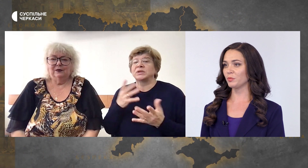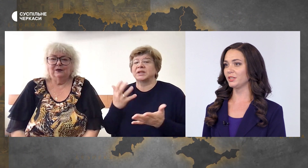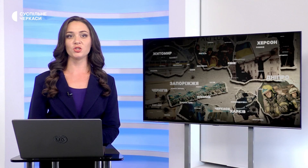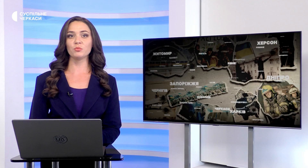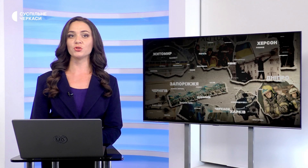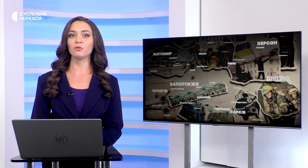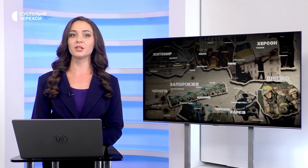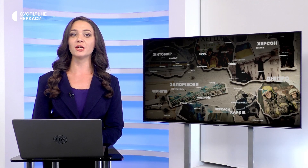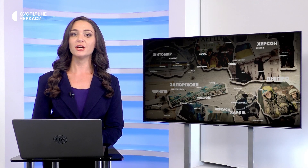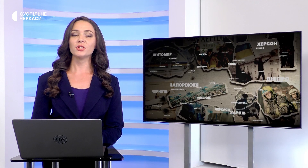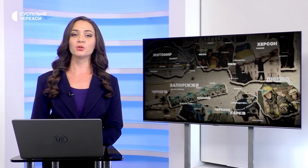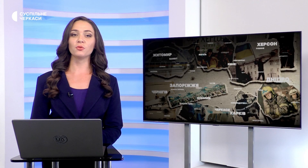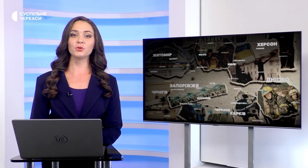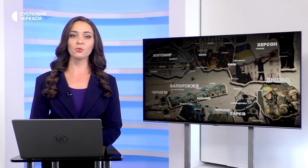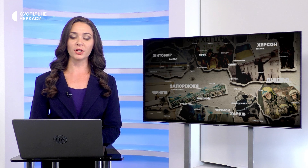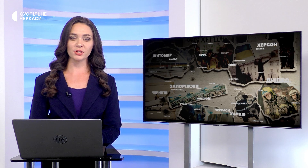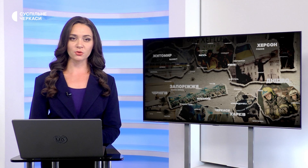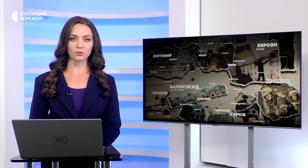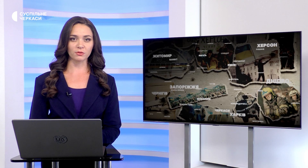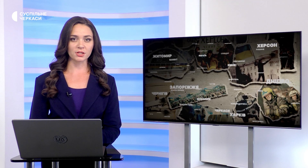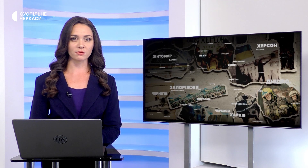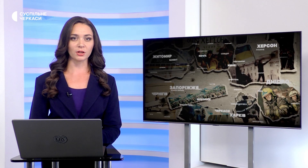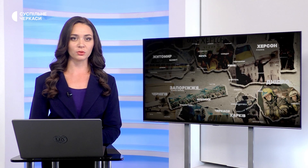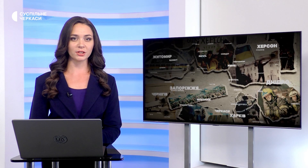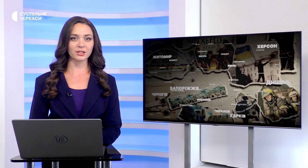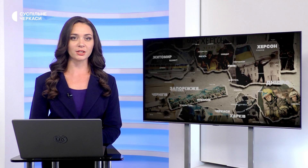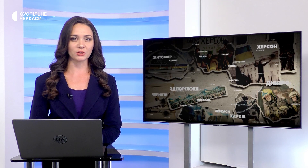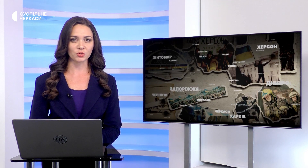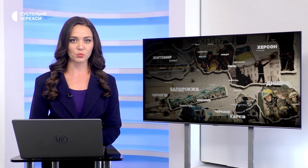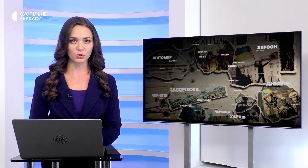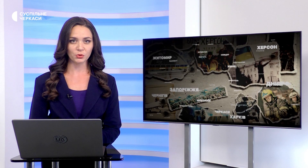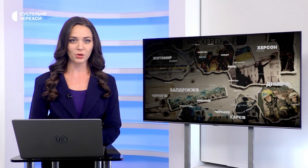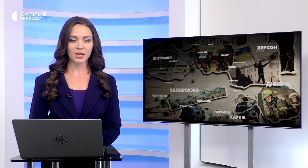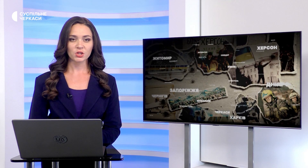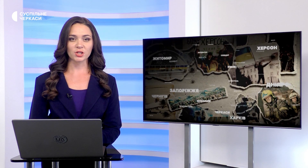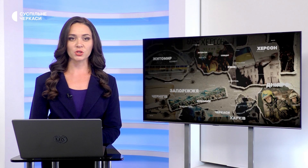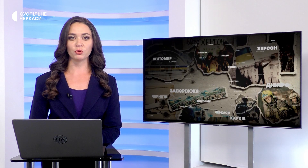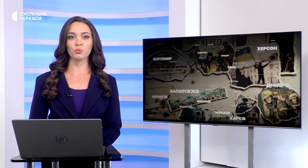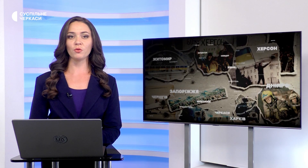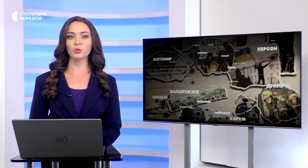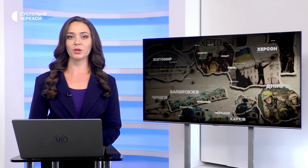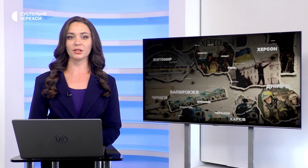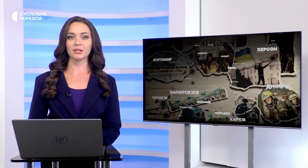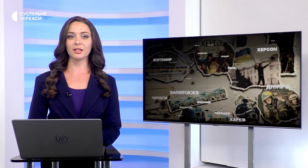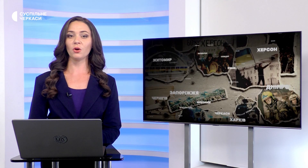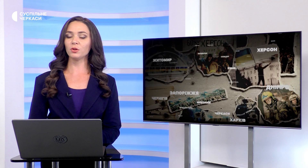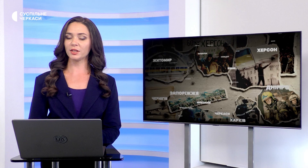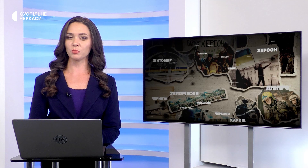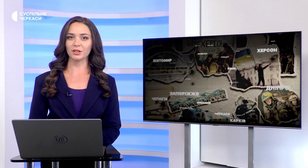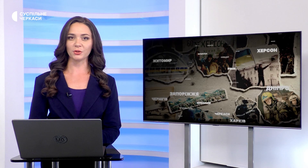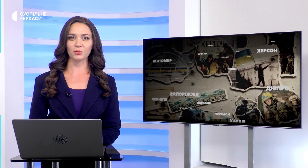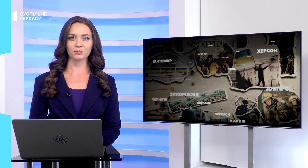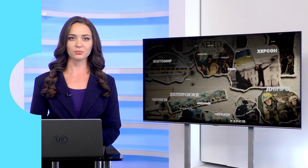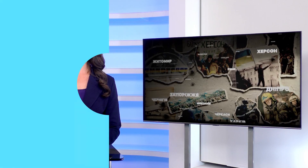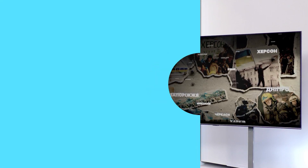і нагадую нашим глядачам, що говорили із головою Українського товариства глухих Іриною Чепчиною. Жестовою мовою перекладала